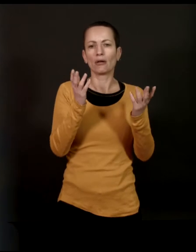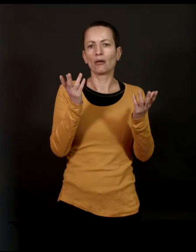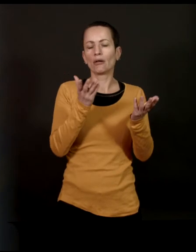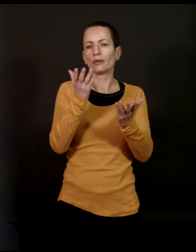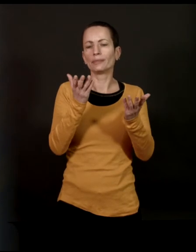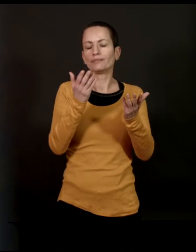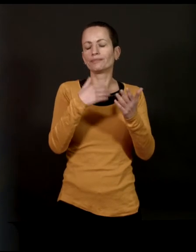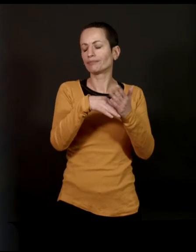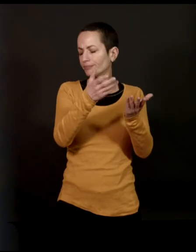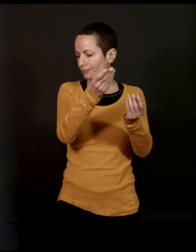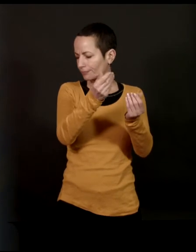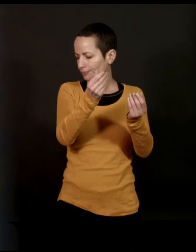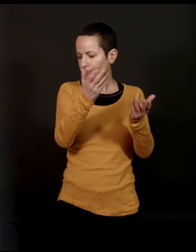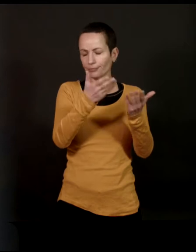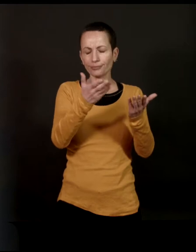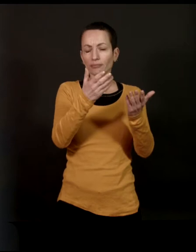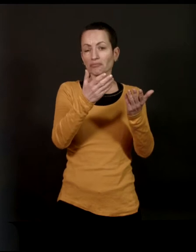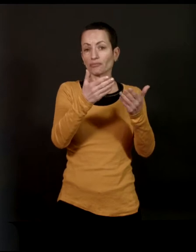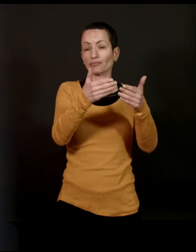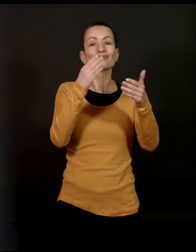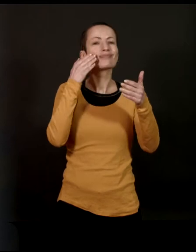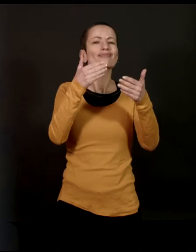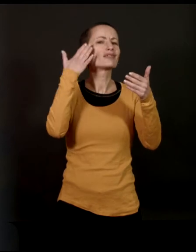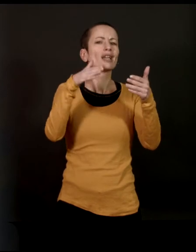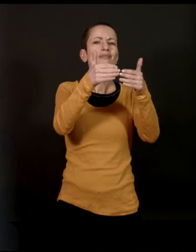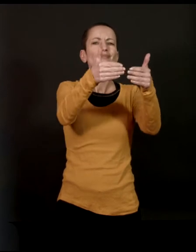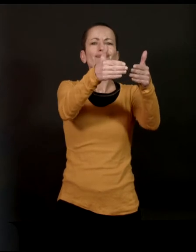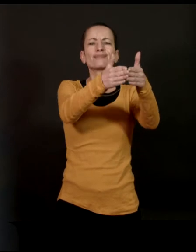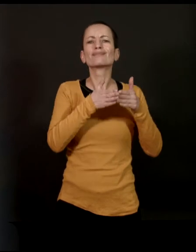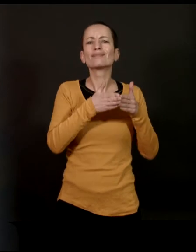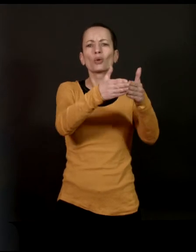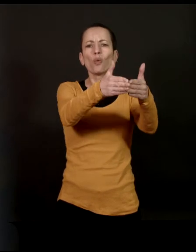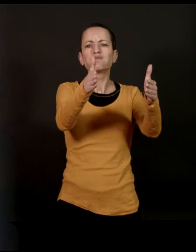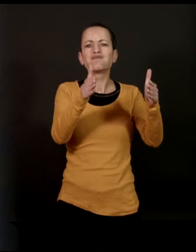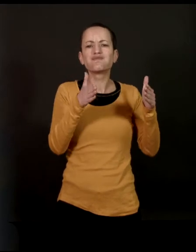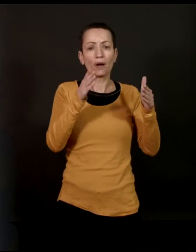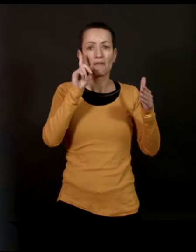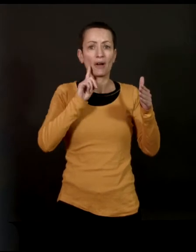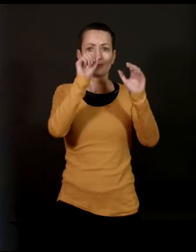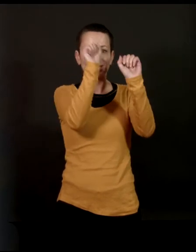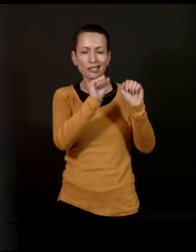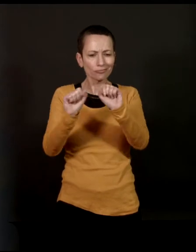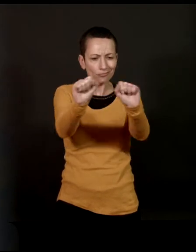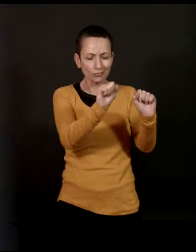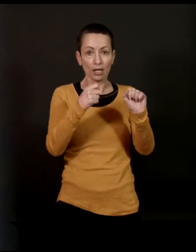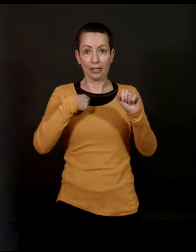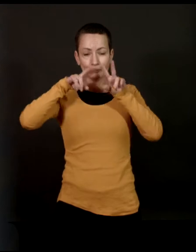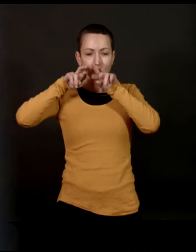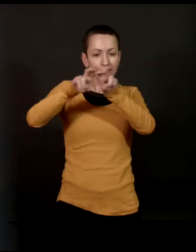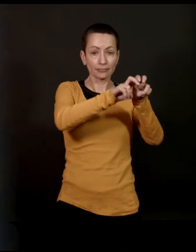Nettoyer un ferry avec des femmes de ménage, etc. C'est vrai qu'au début, les